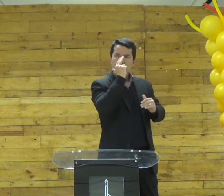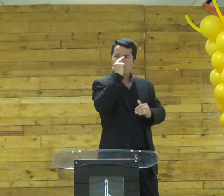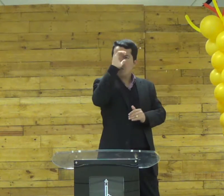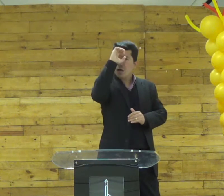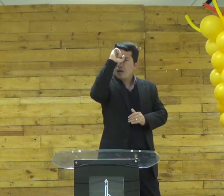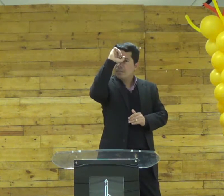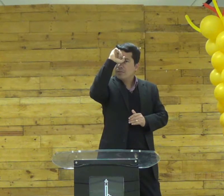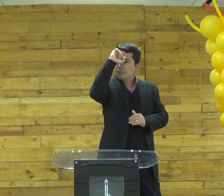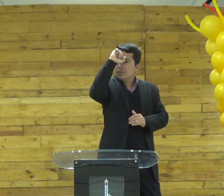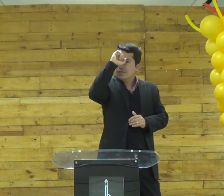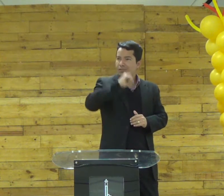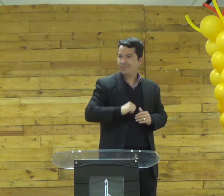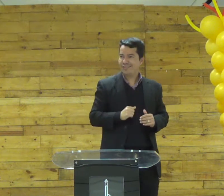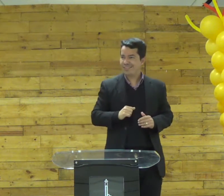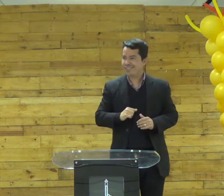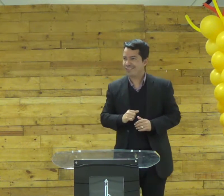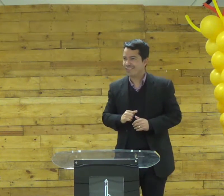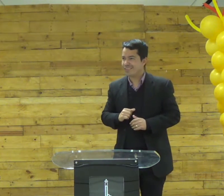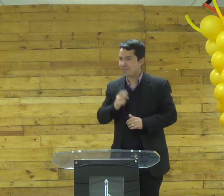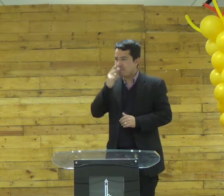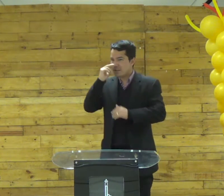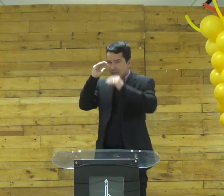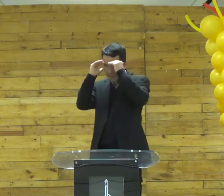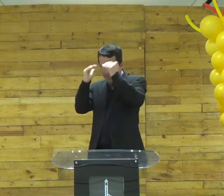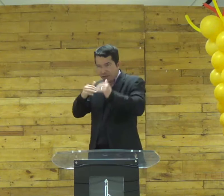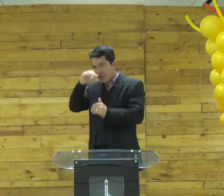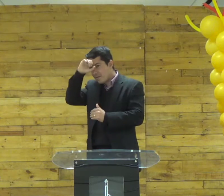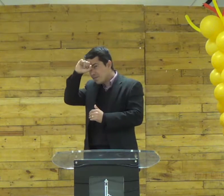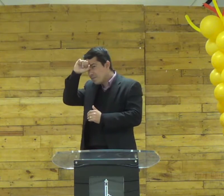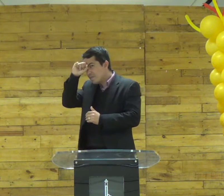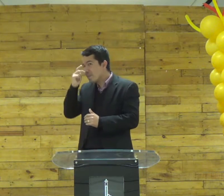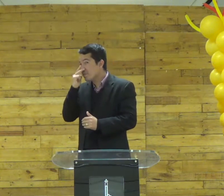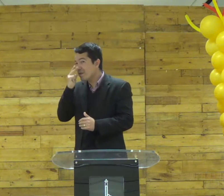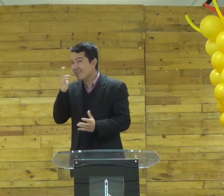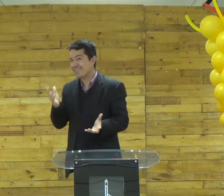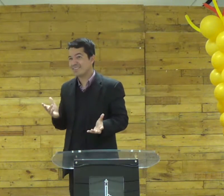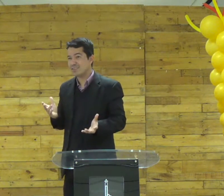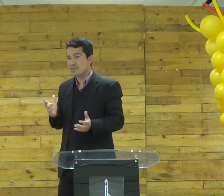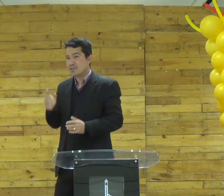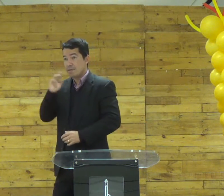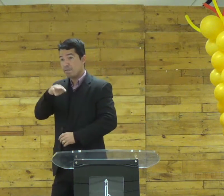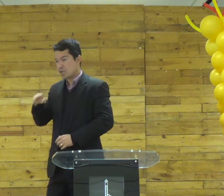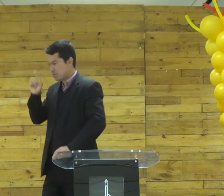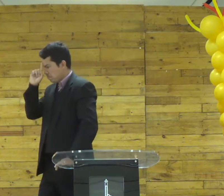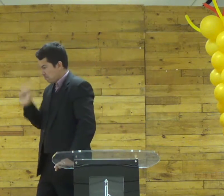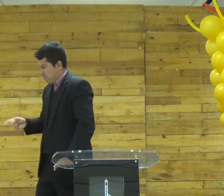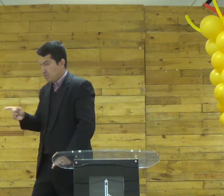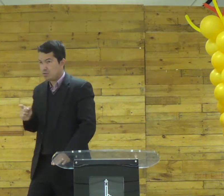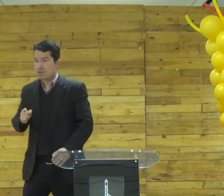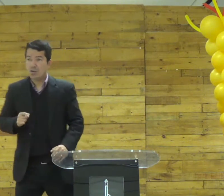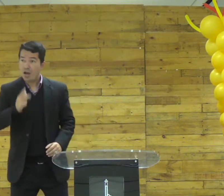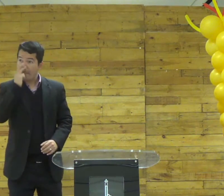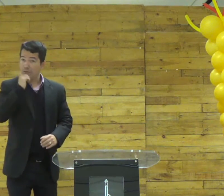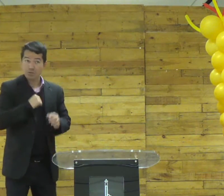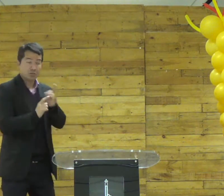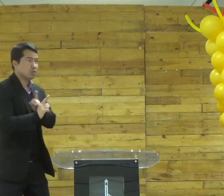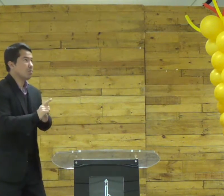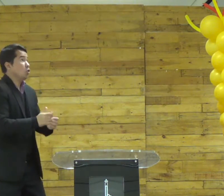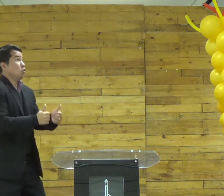isso era uma obediência era um ato de obediência de aprendizagem também mostrava que ele queria conhecer mais o mestre mandava fazer tal